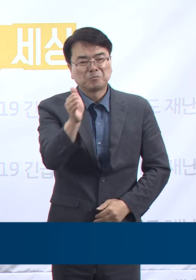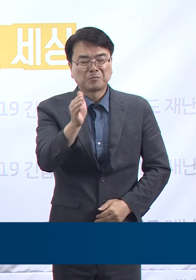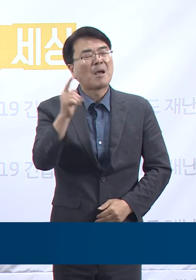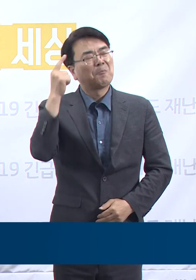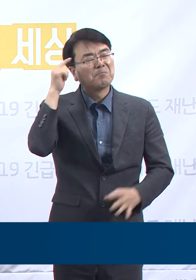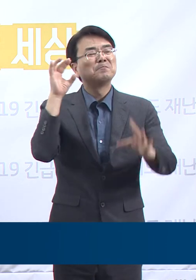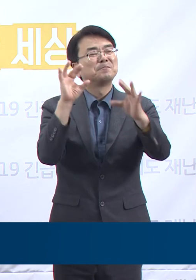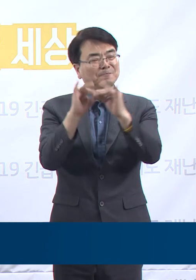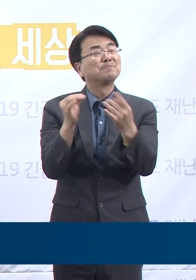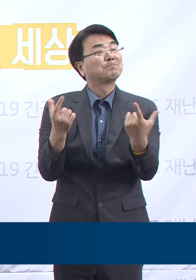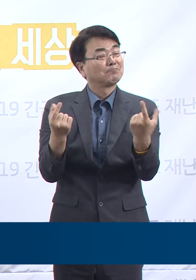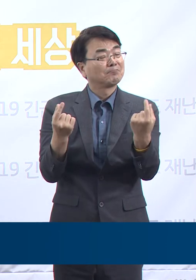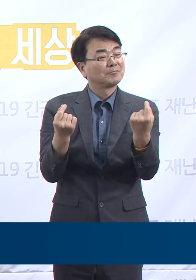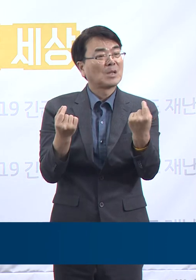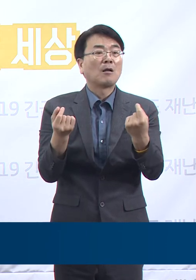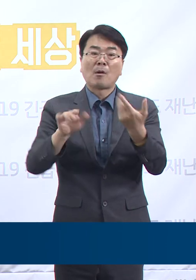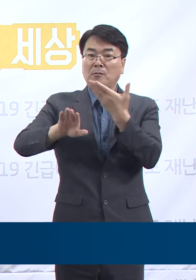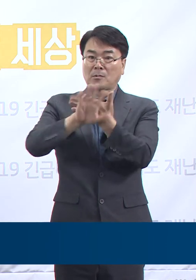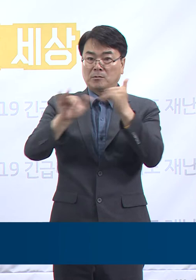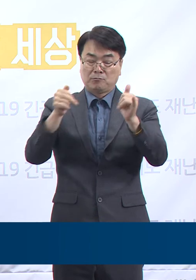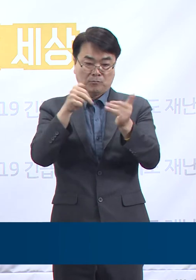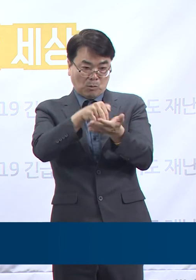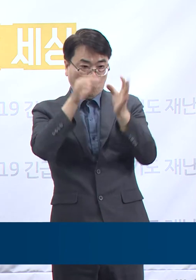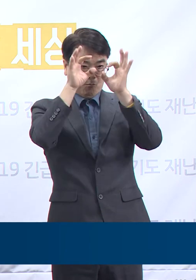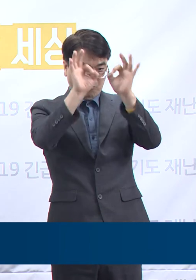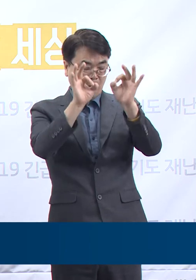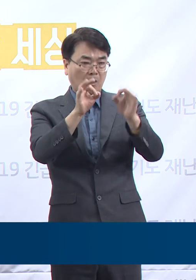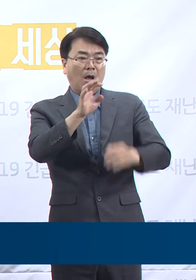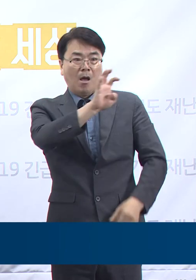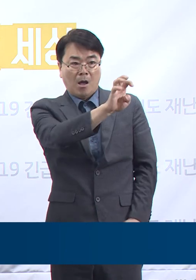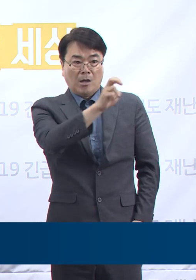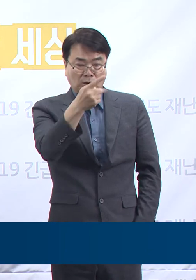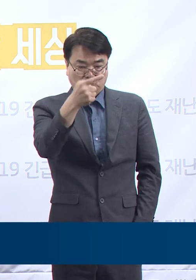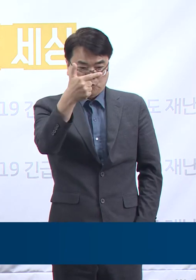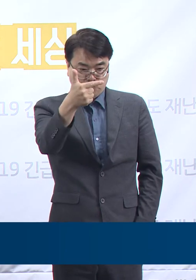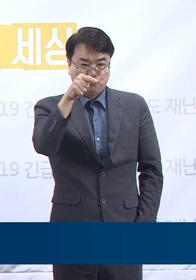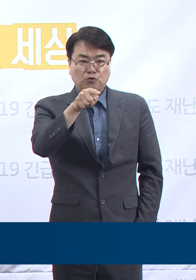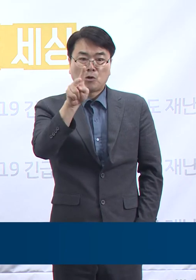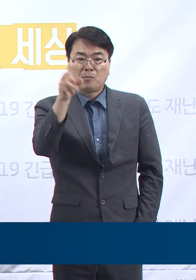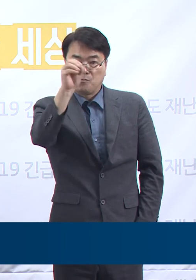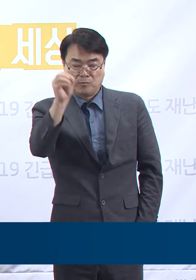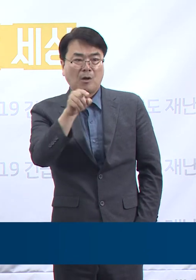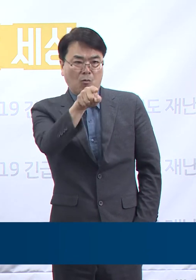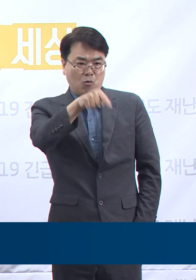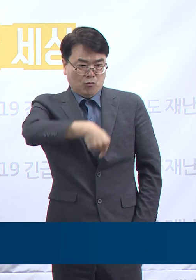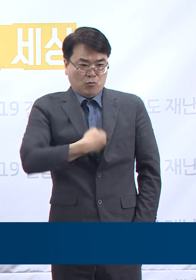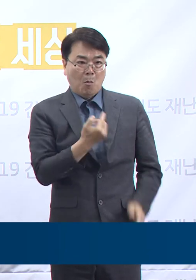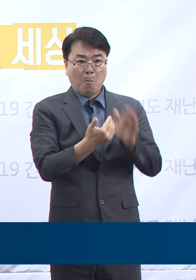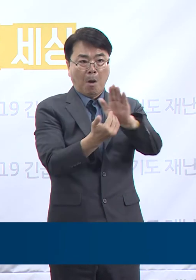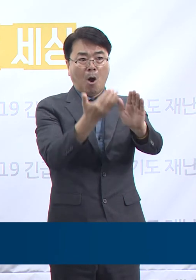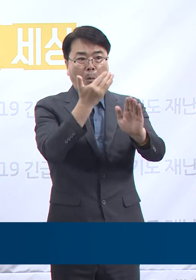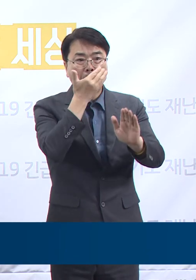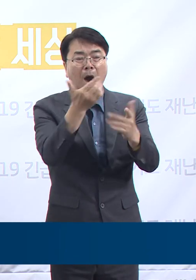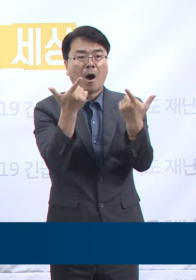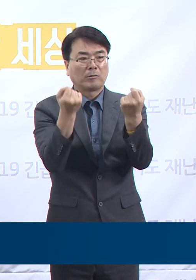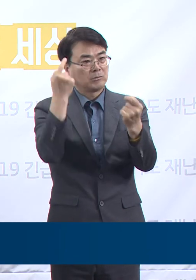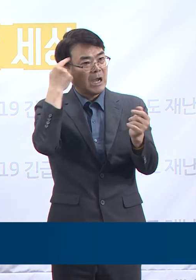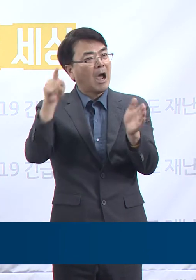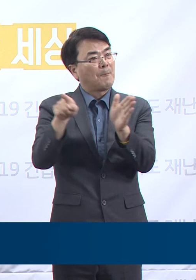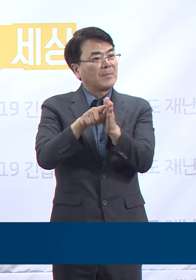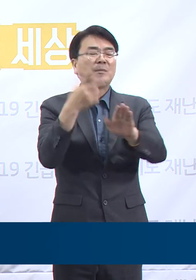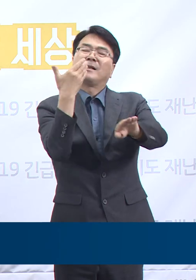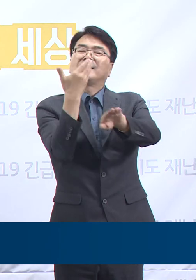동의한 것에 비해 일반인은 그보다 높은 41.2%가 동의해서 확진자, 접촉자와